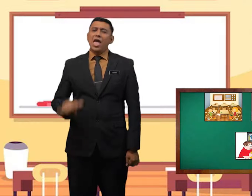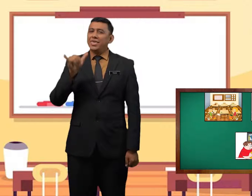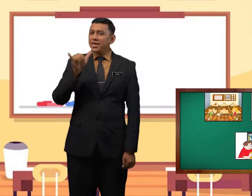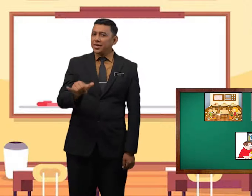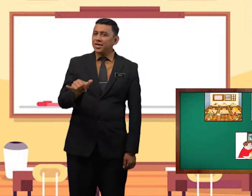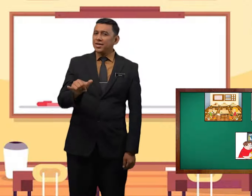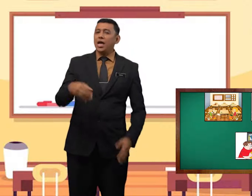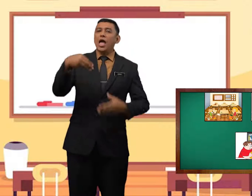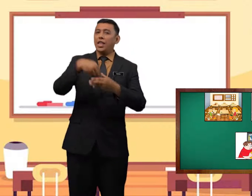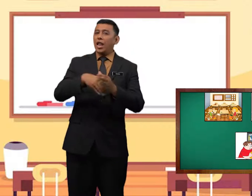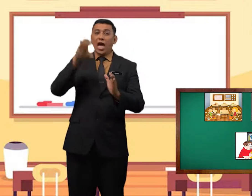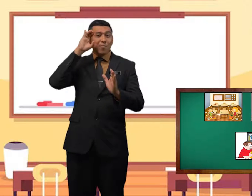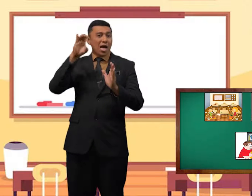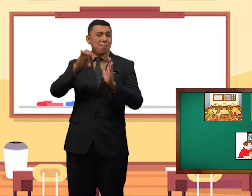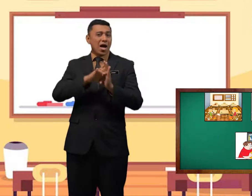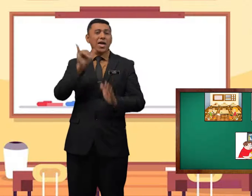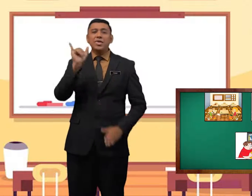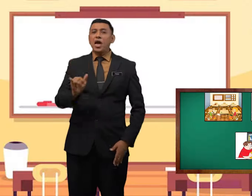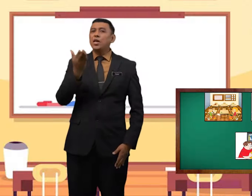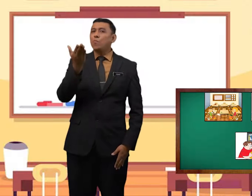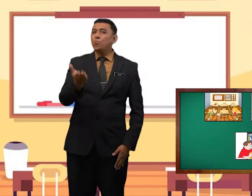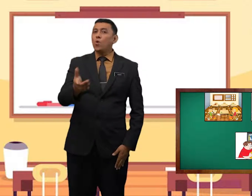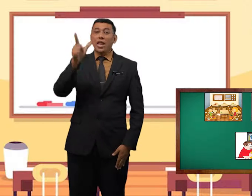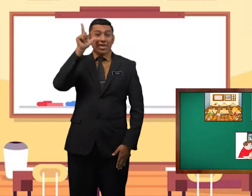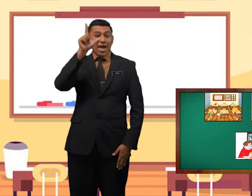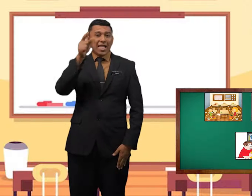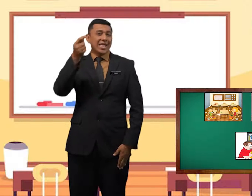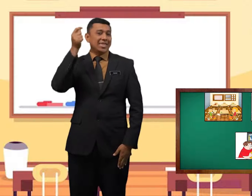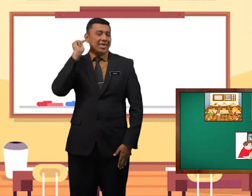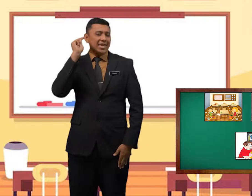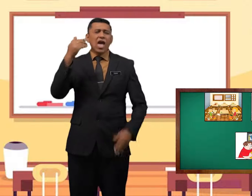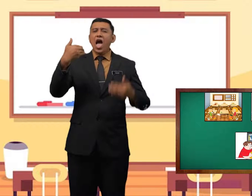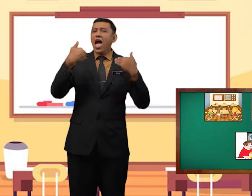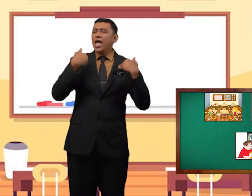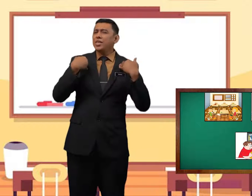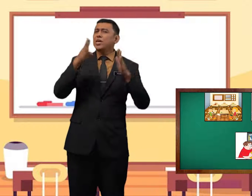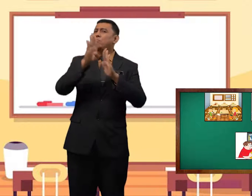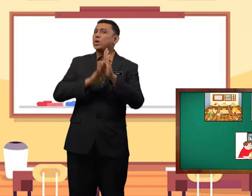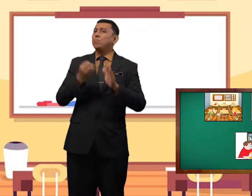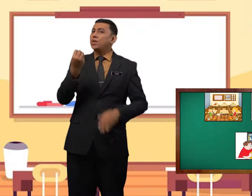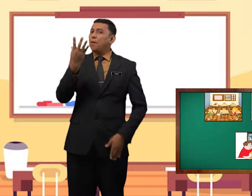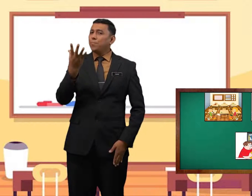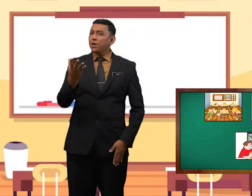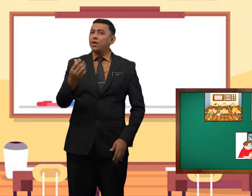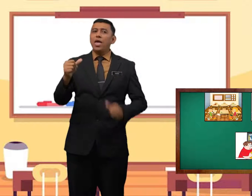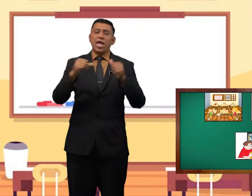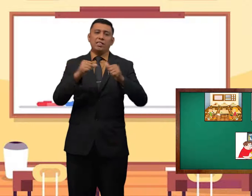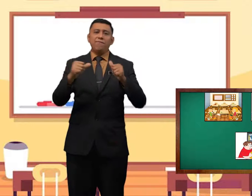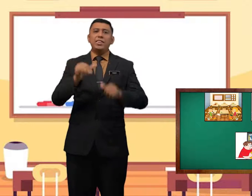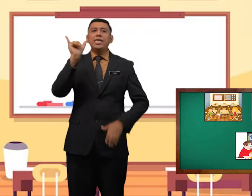dalam gambar yang kamu lihat tadi, ada beberapa aktiviti